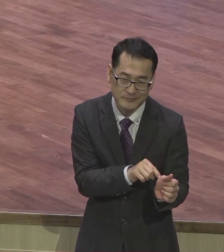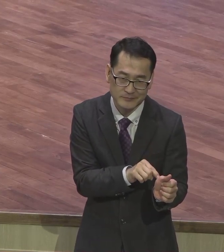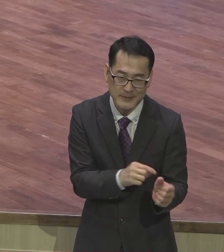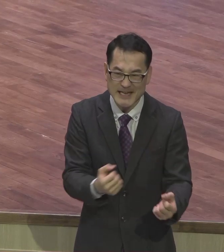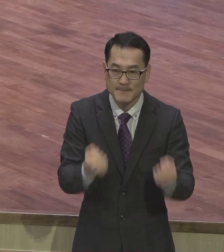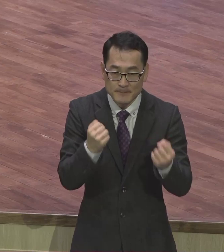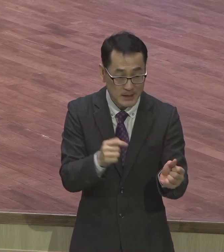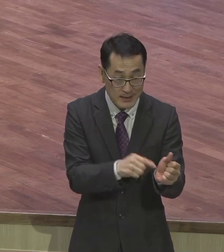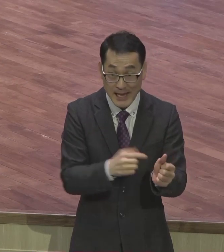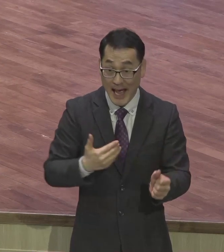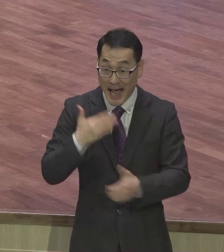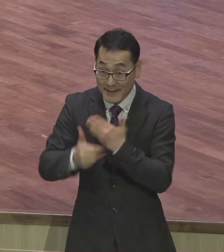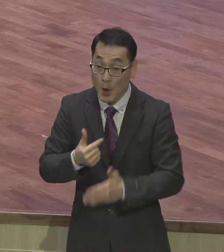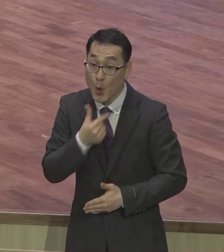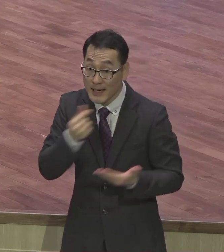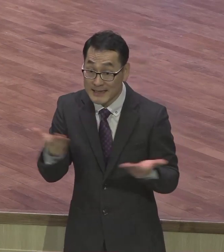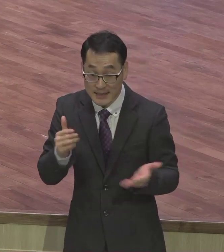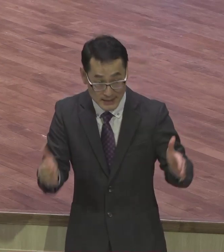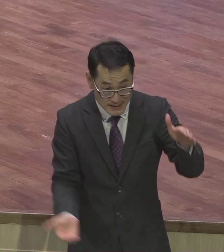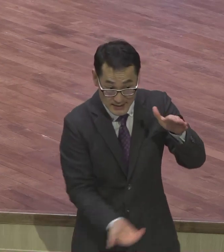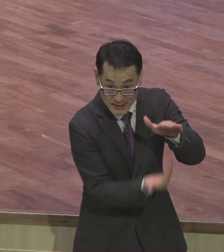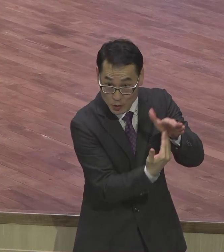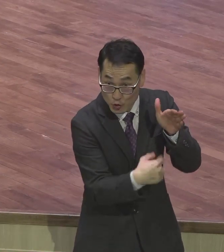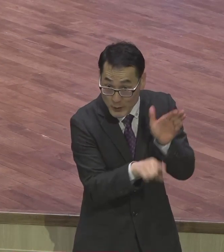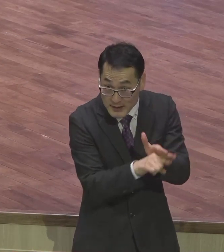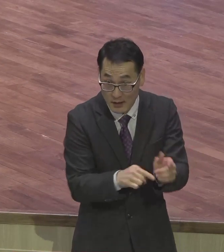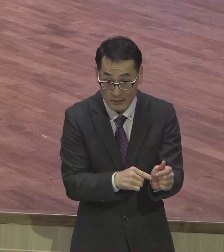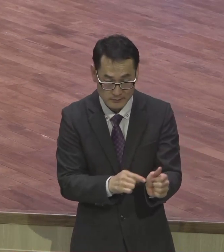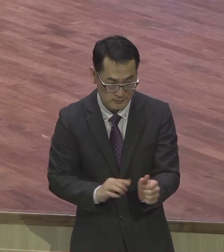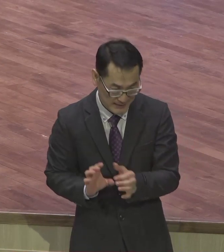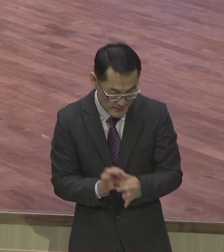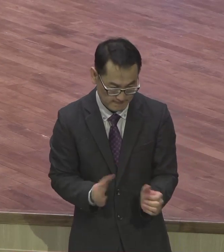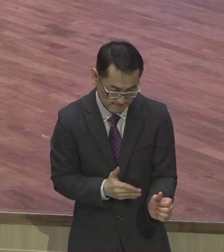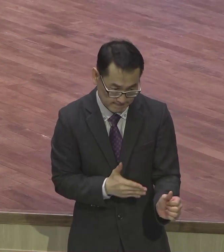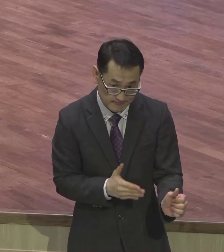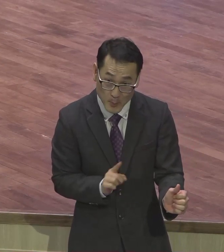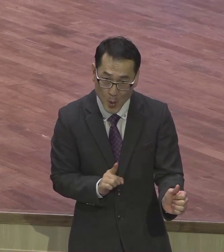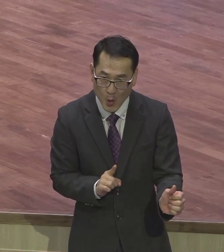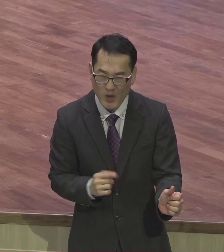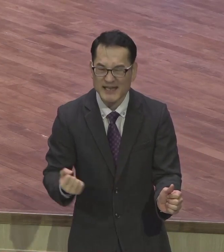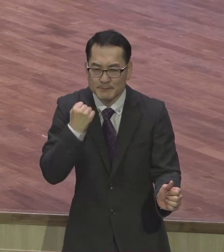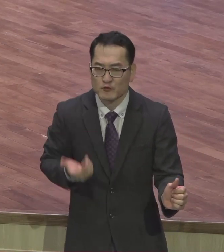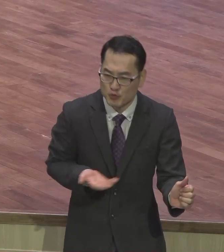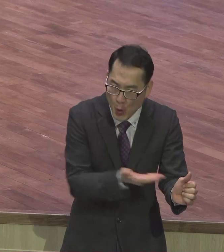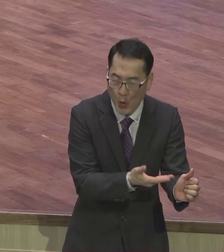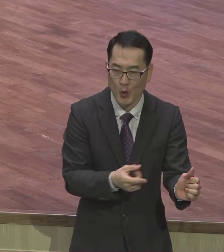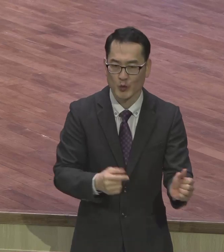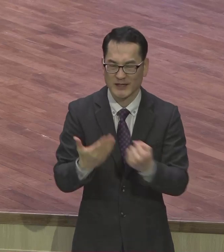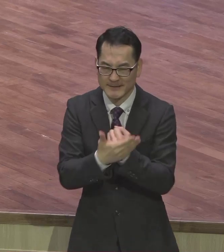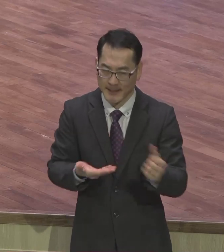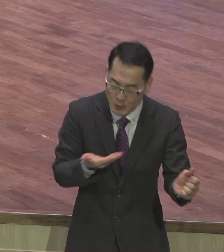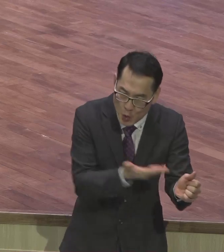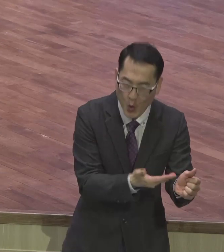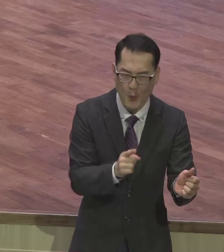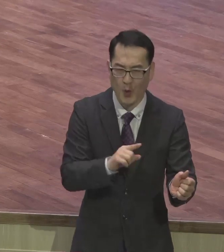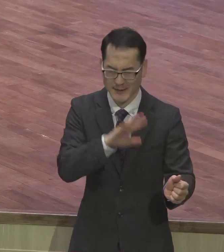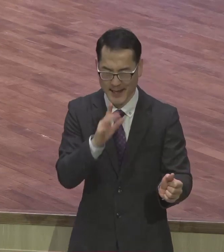있도록 하신다. 하나님의 소원이 뭐예요? 14절 16절입니다. 모든 일을 원방과